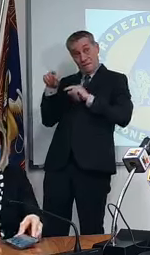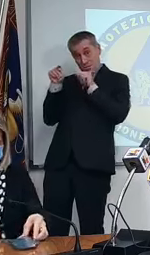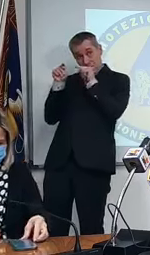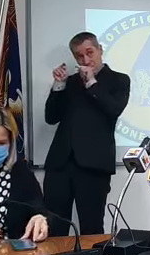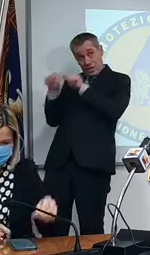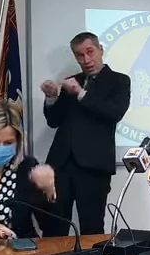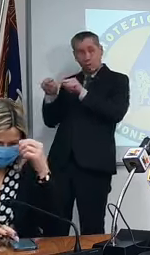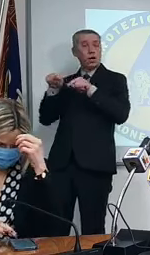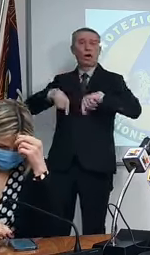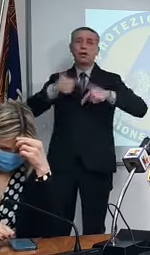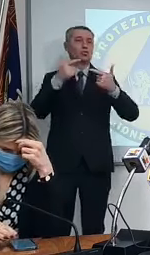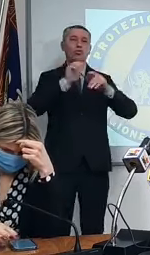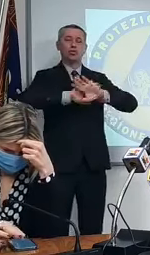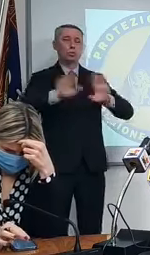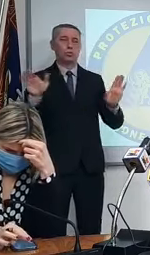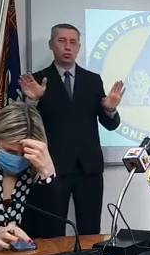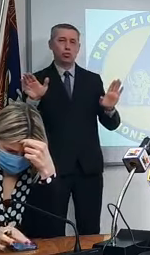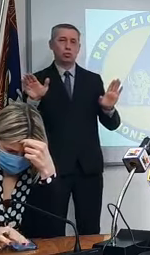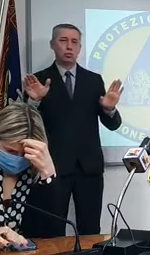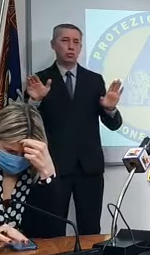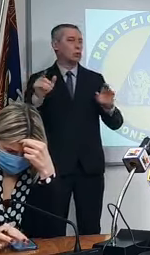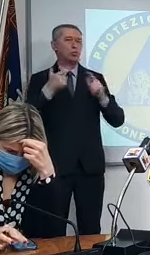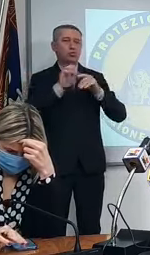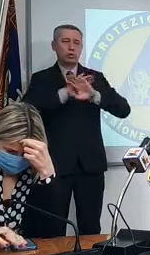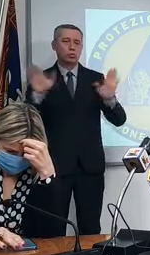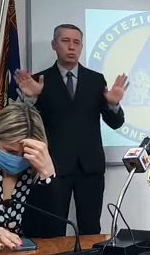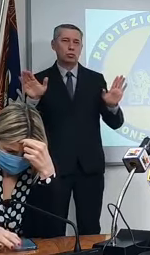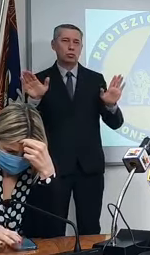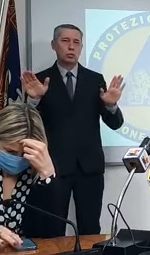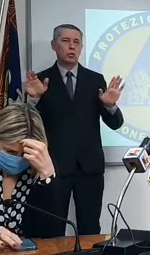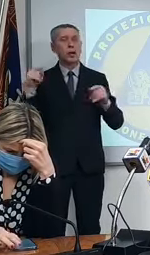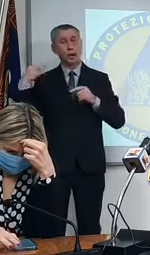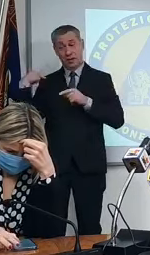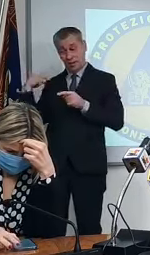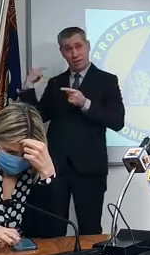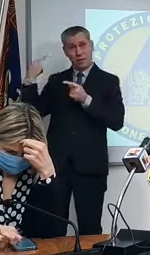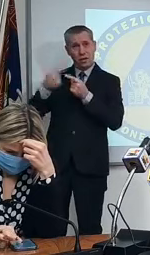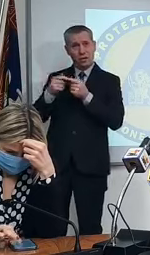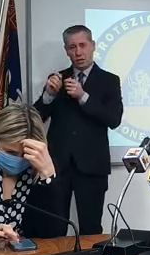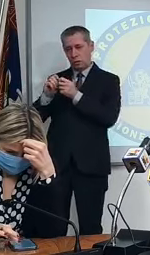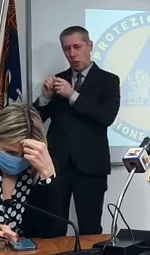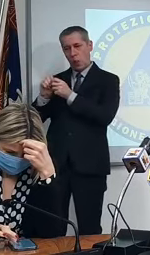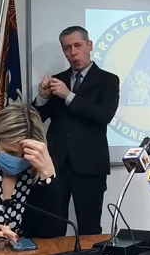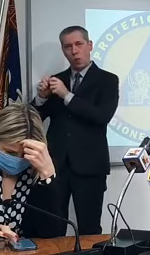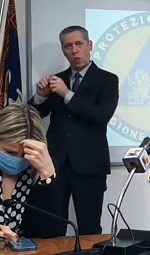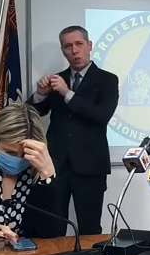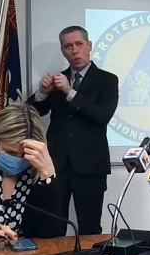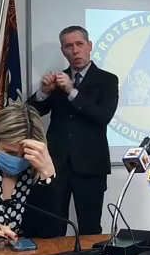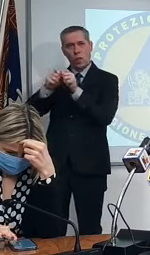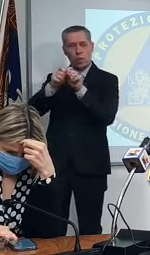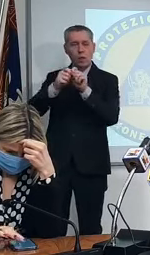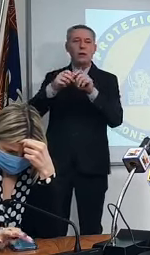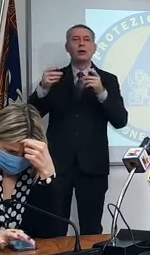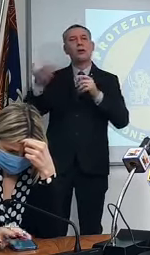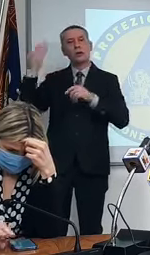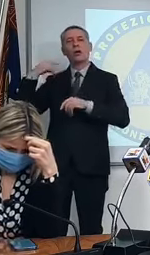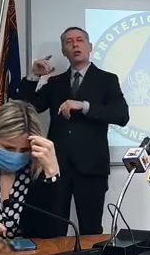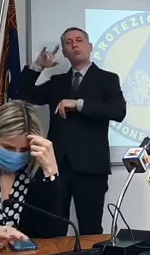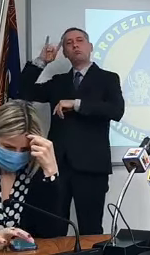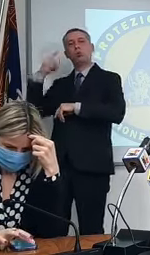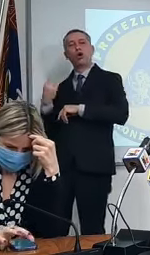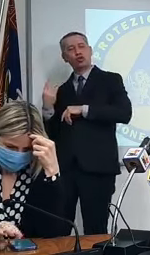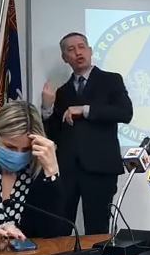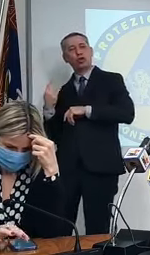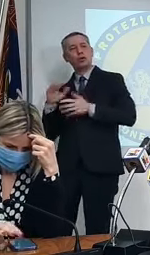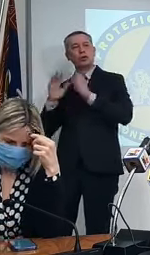quella espressione del virus non c'è più è sempre lui ma non è più biondo ma è diventato moro